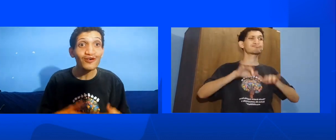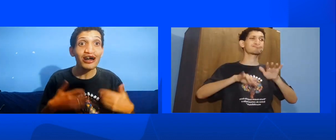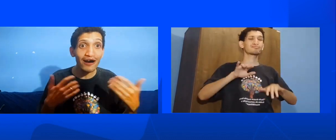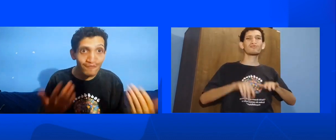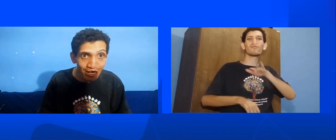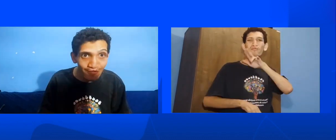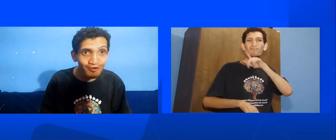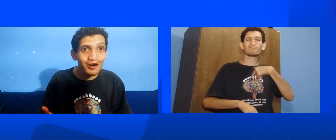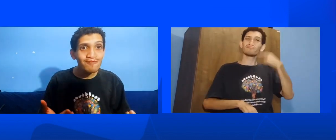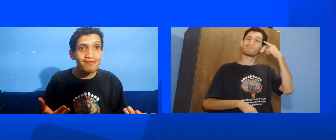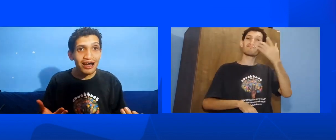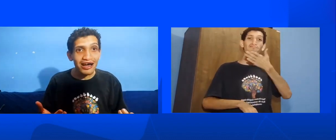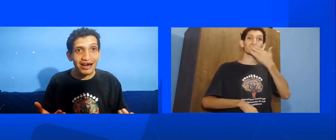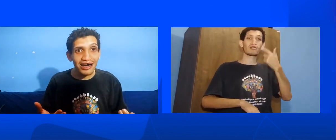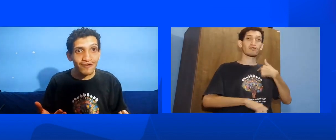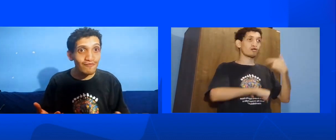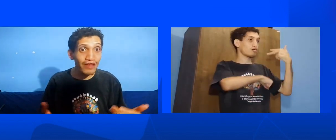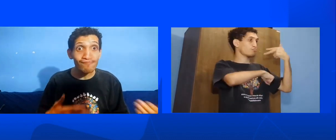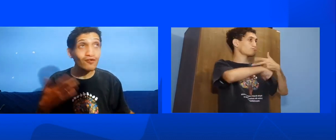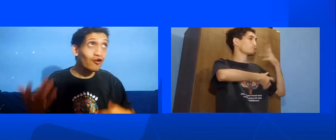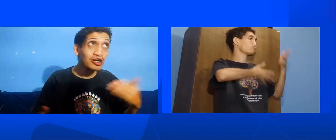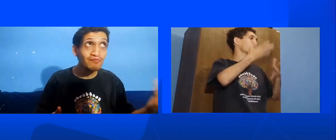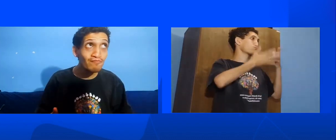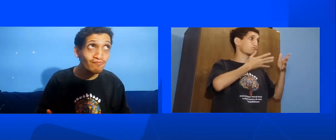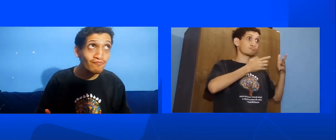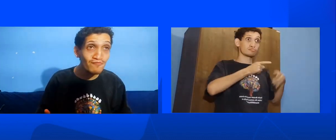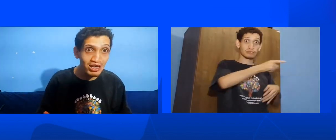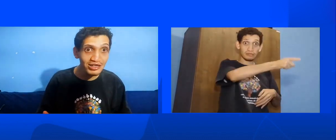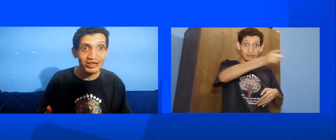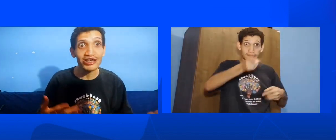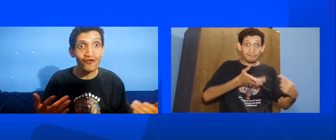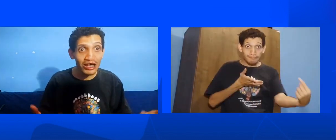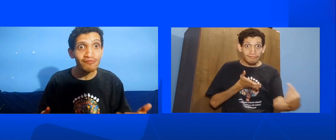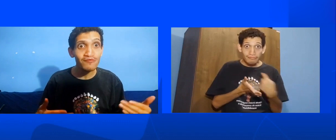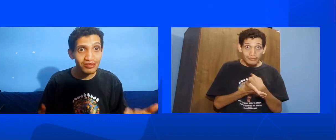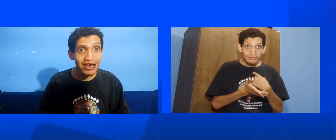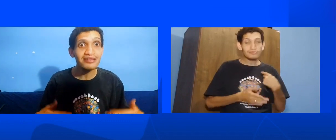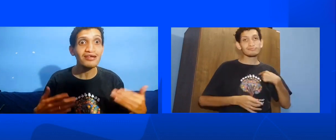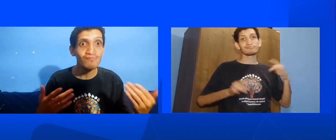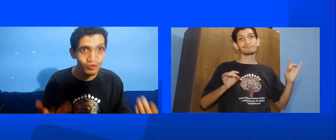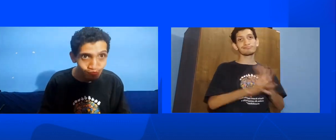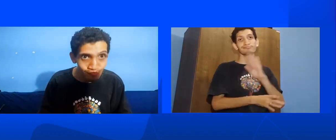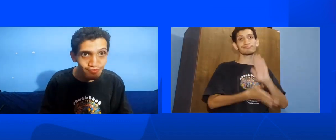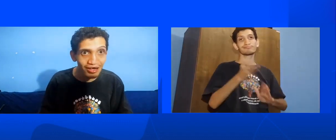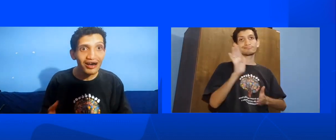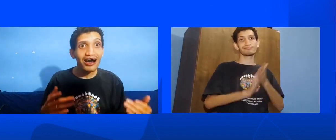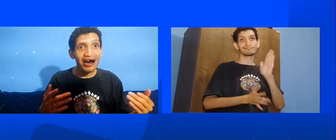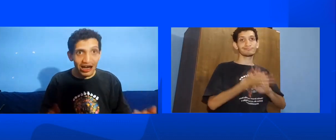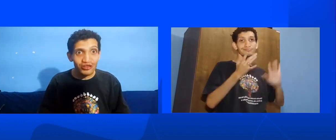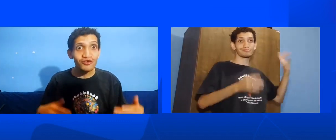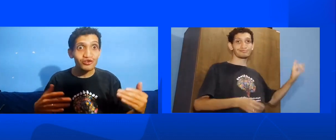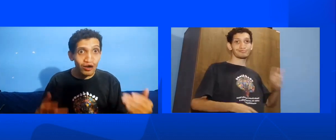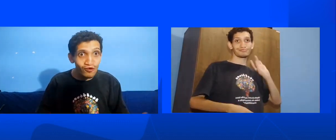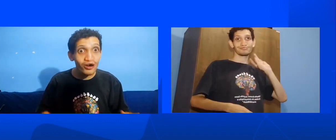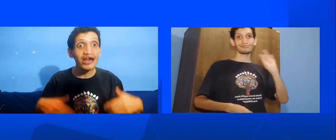Então eu tô gravando pra... na próxima vez que alguém me fizer essa pergunta, aí eu já vou